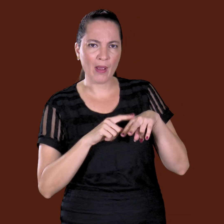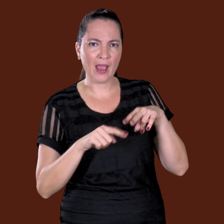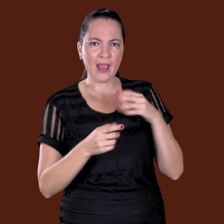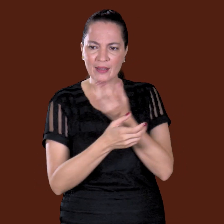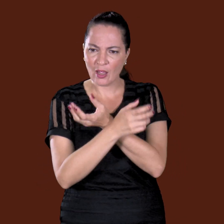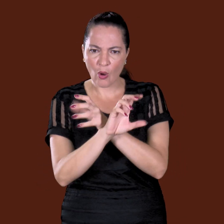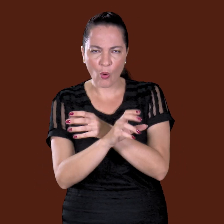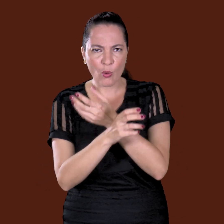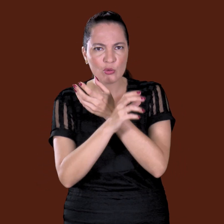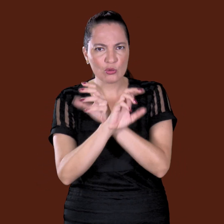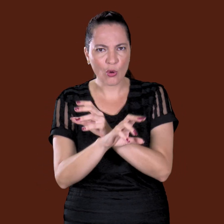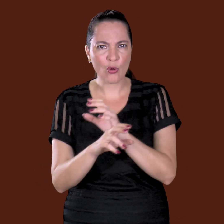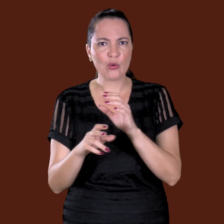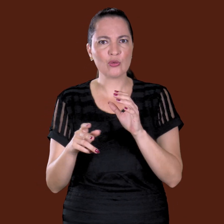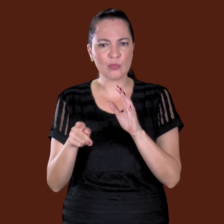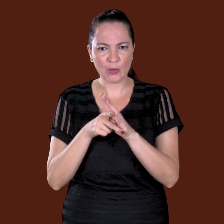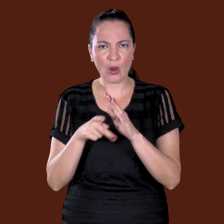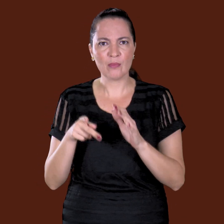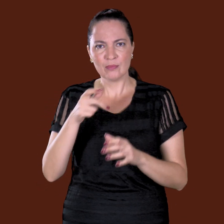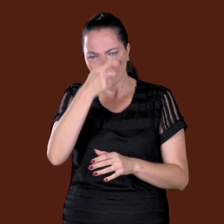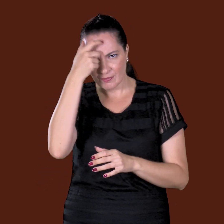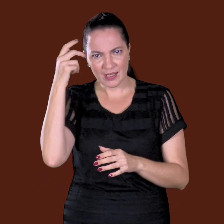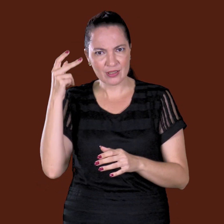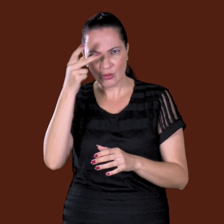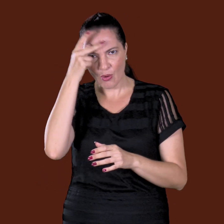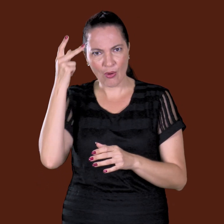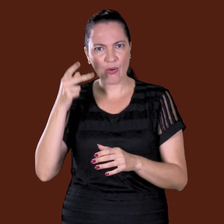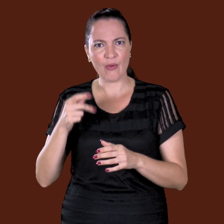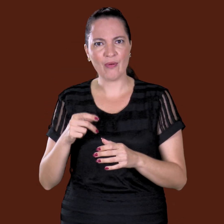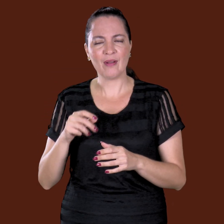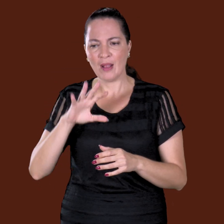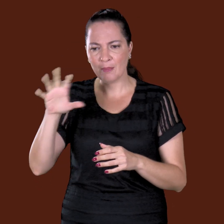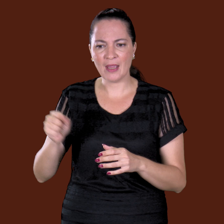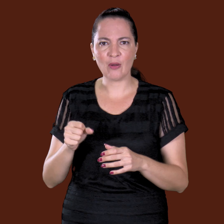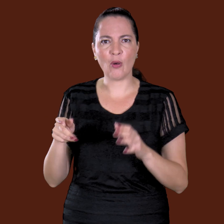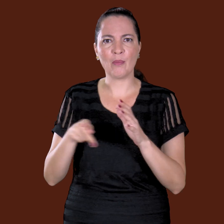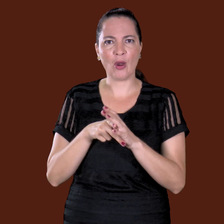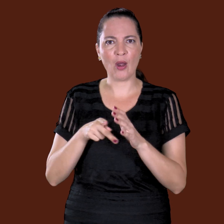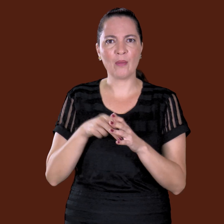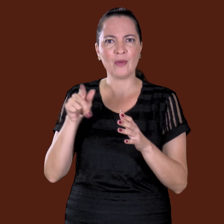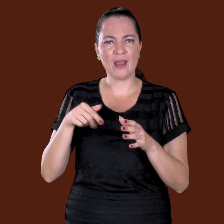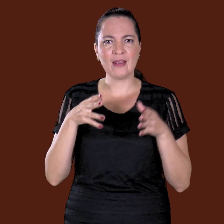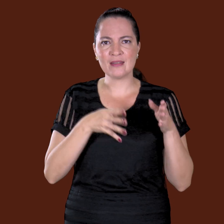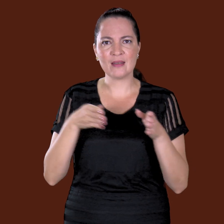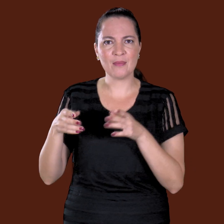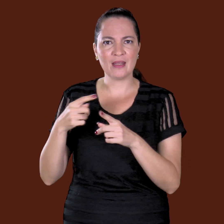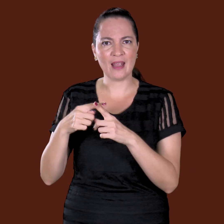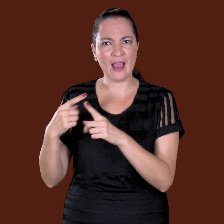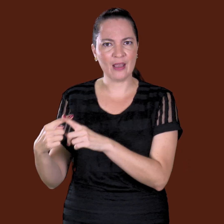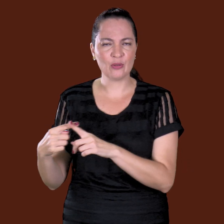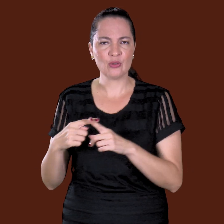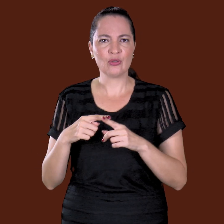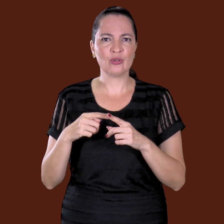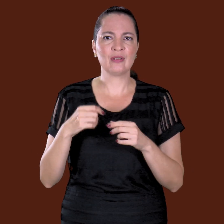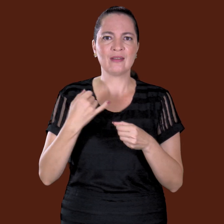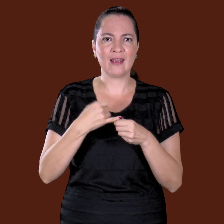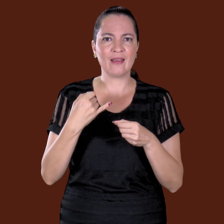perna, canela de osso, osso de perna. De osso, alai, pegou o cemitério do interior. Tatu, ranca,